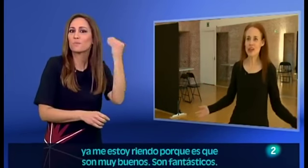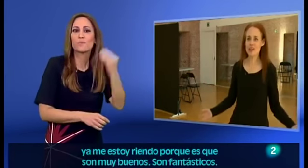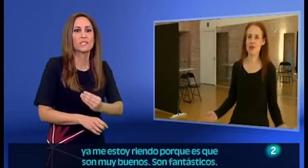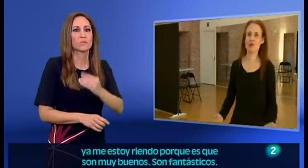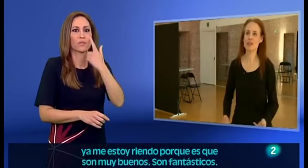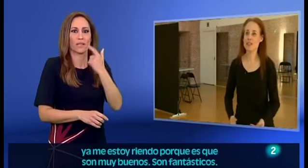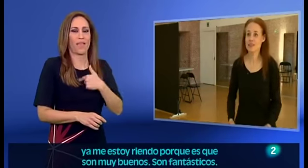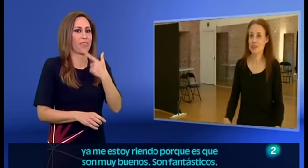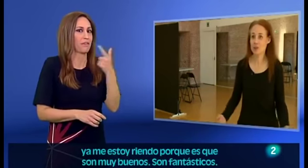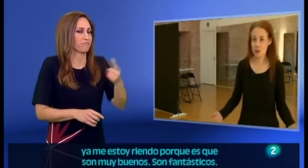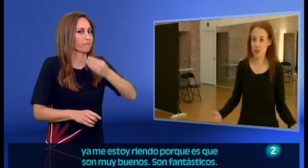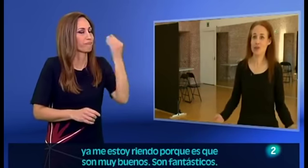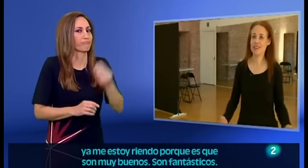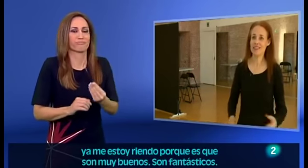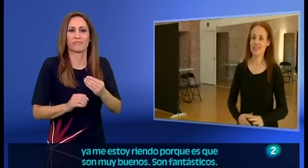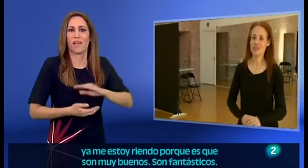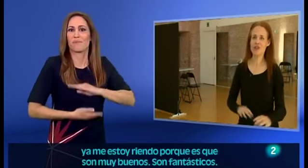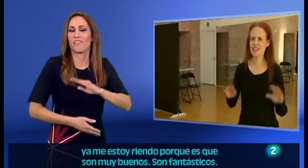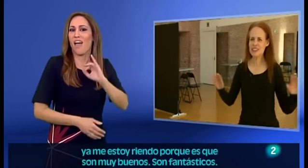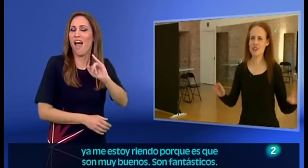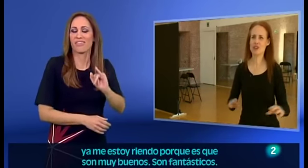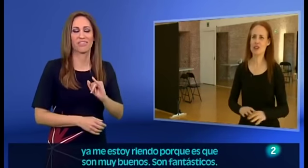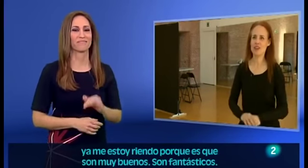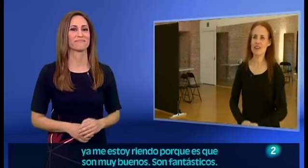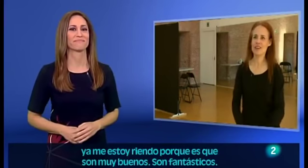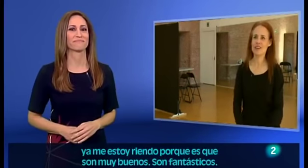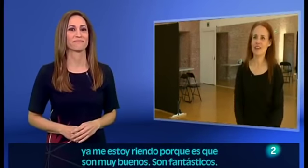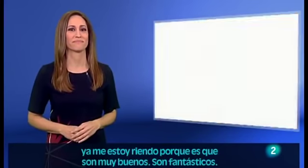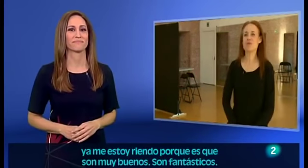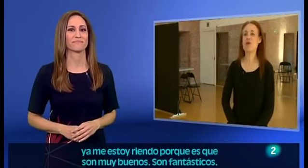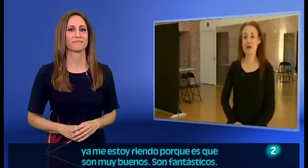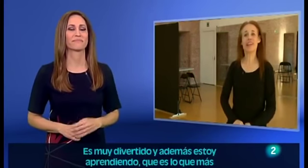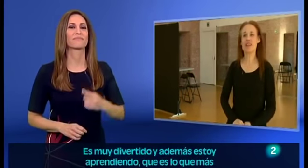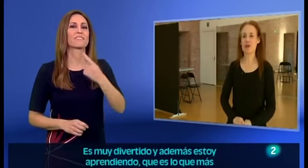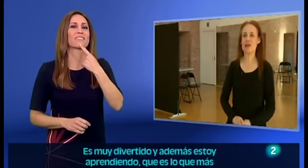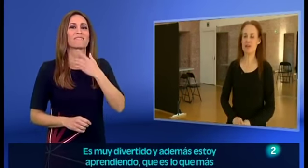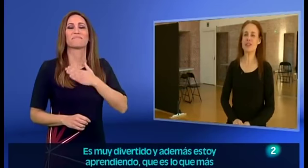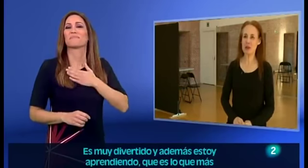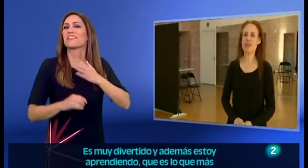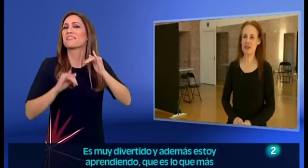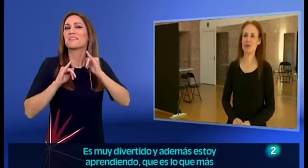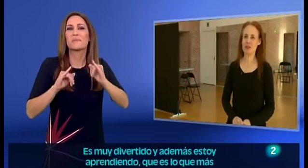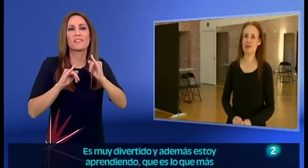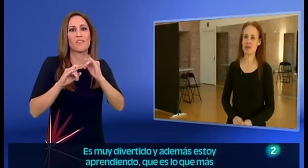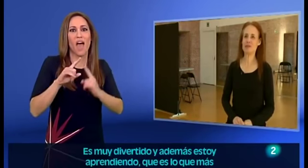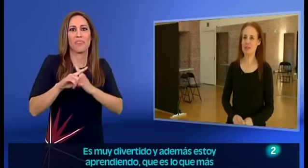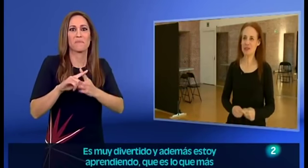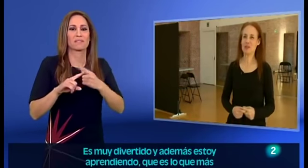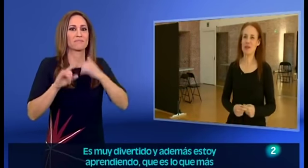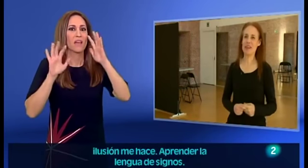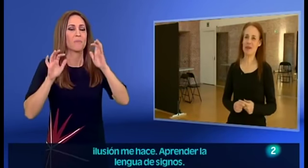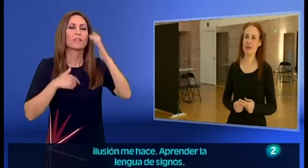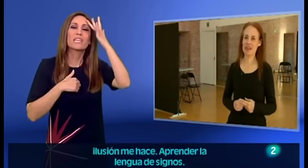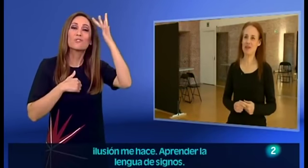ya me estoy riendo porque es que son muy buenos. Son fantásticos. Es muy divertido y además estoy aprendiendo, que es lo que más